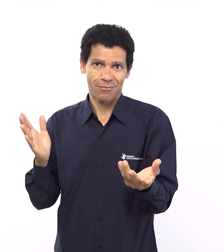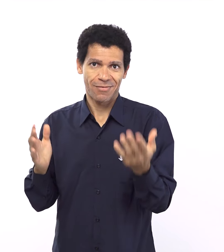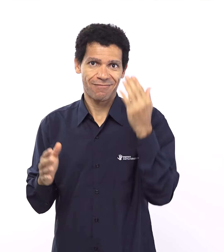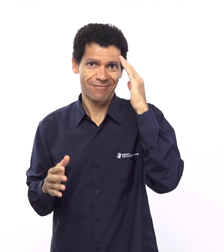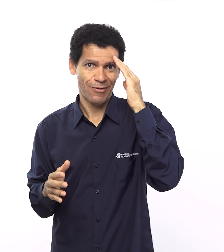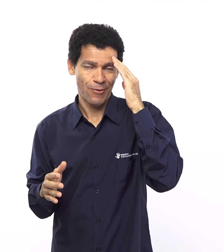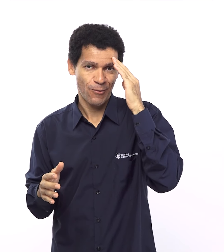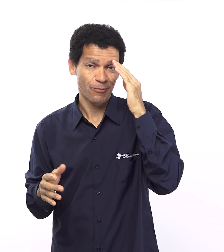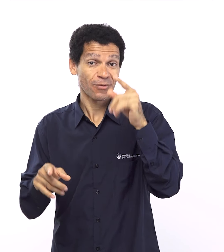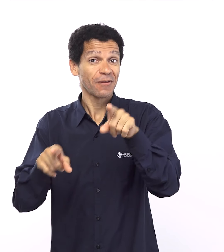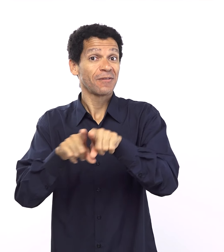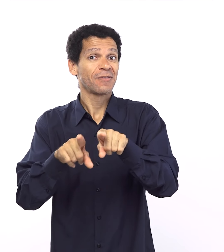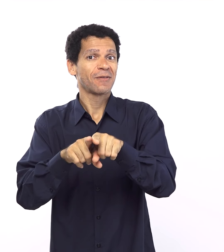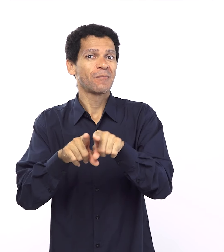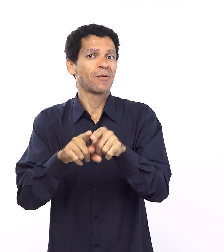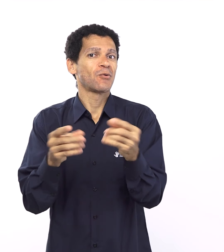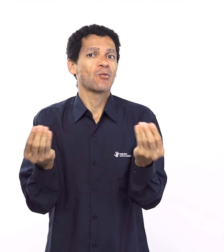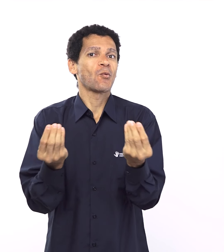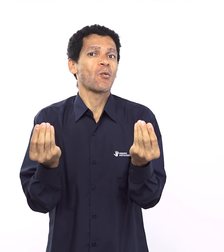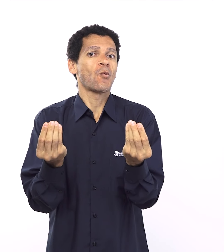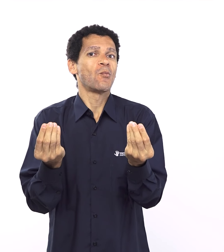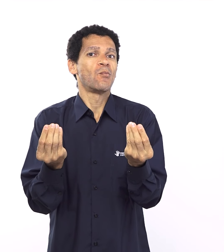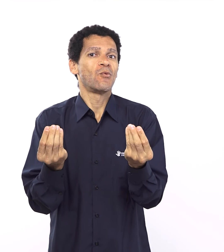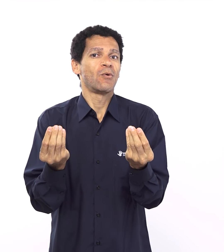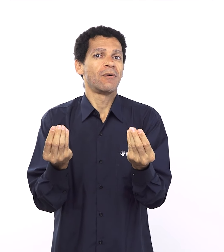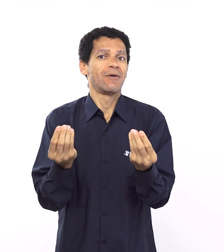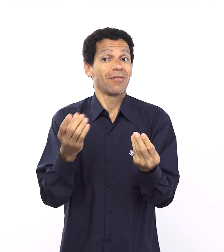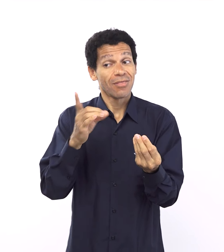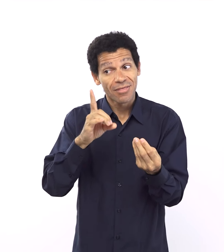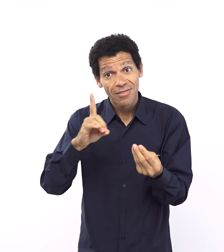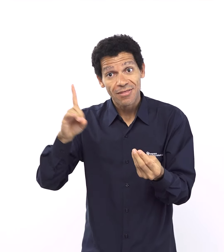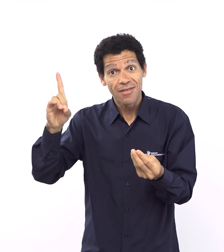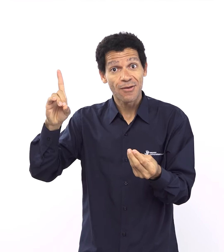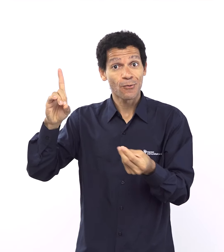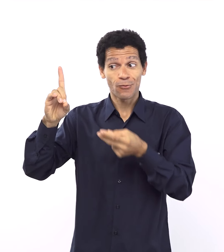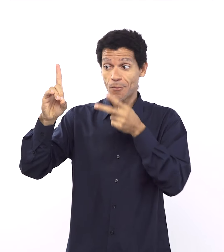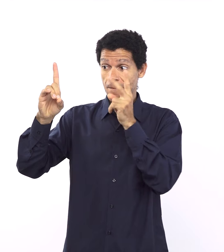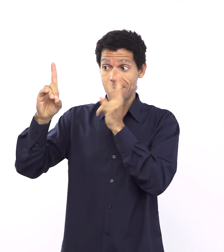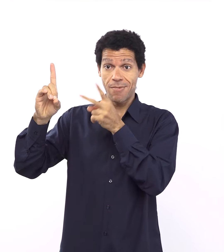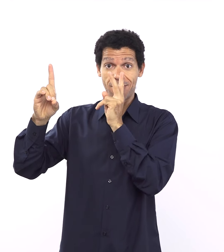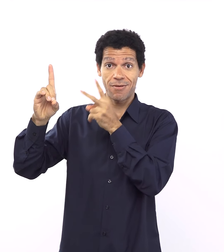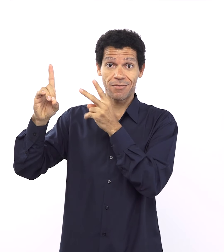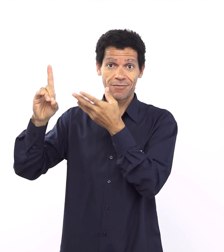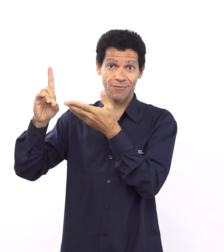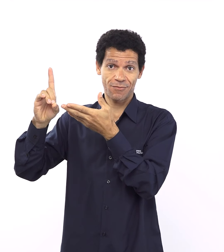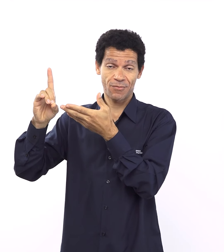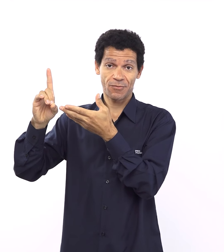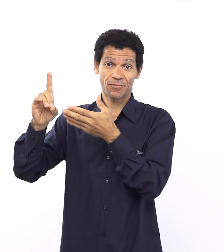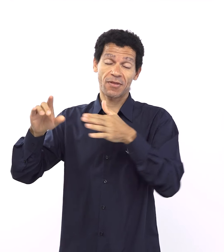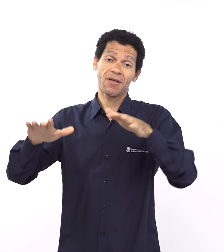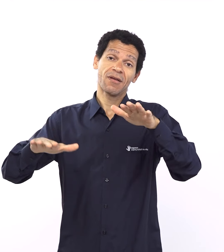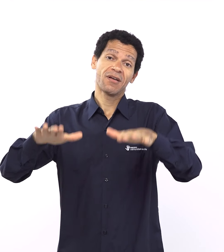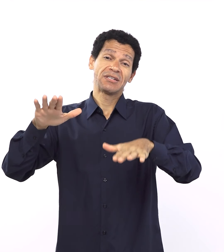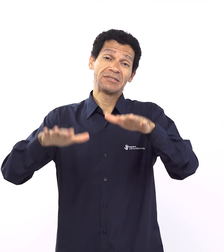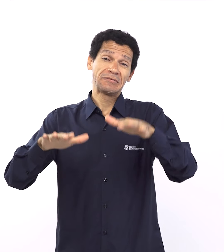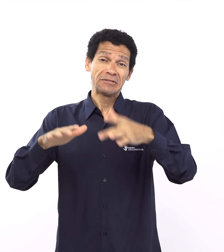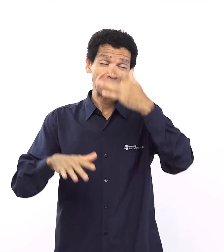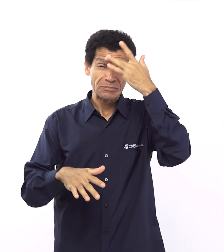o problema envolva o versículo 32 do capítulo 31 quando eu digo aqui assim não igual a que eu fiz com os pais de